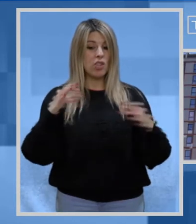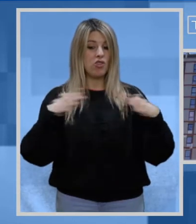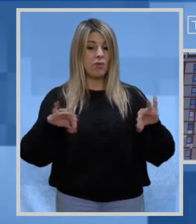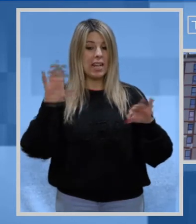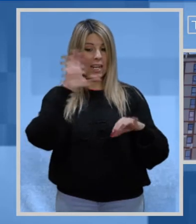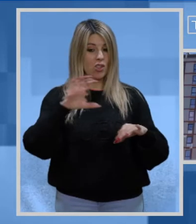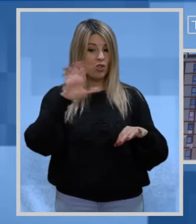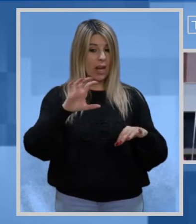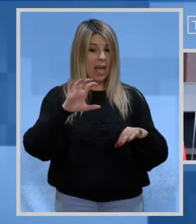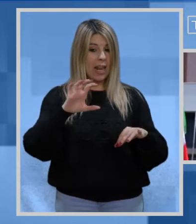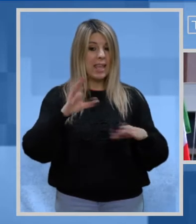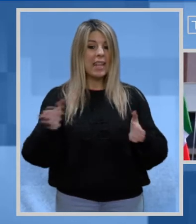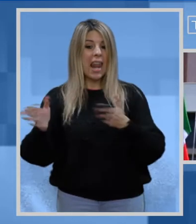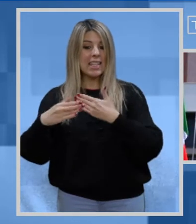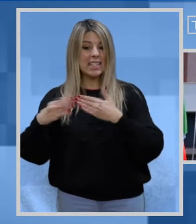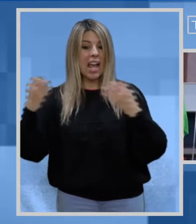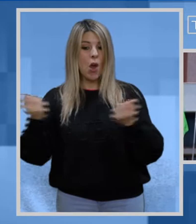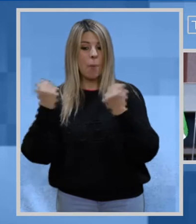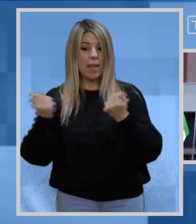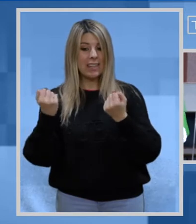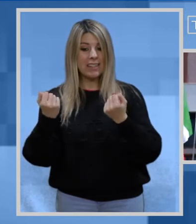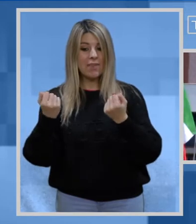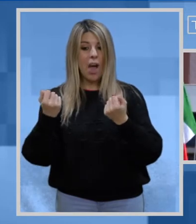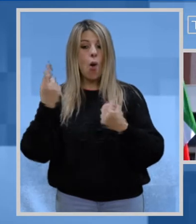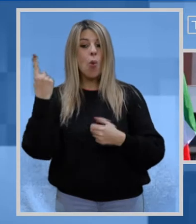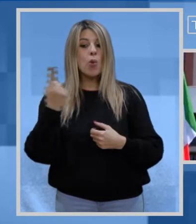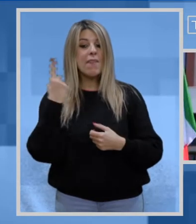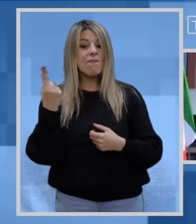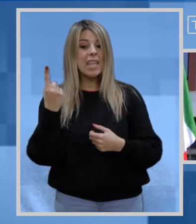da quella unificata e permanente